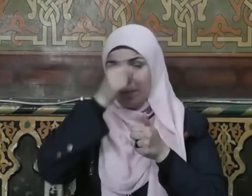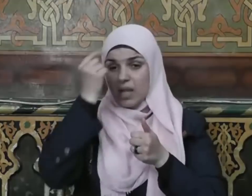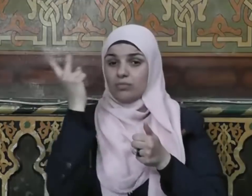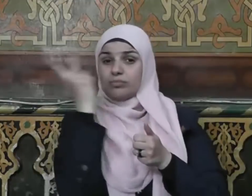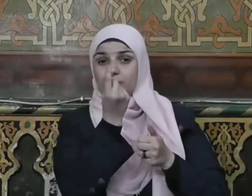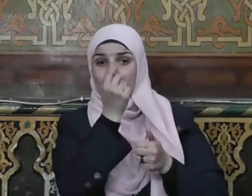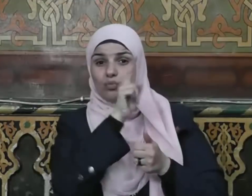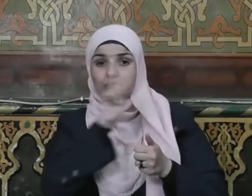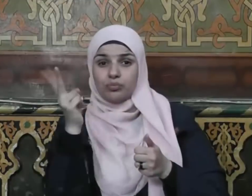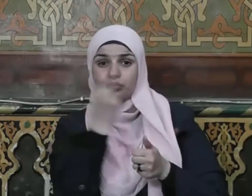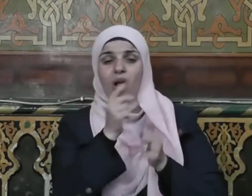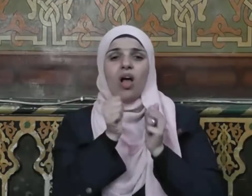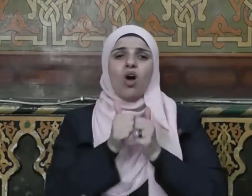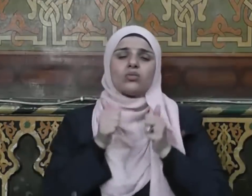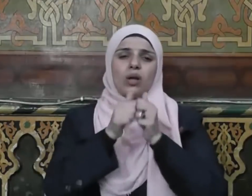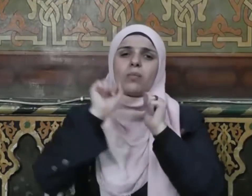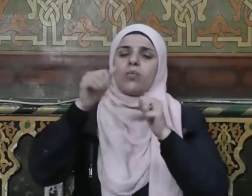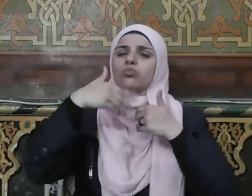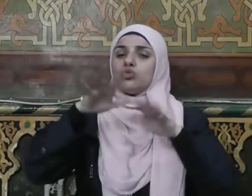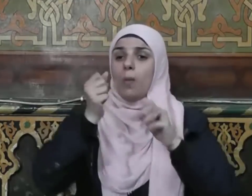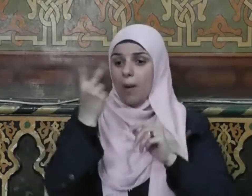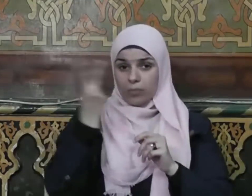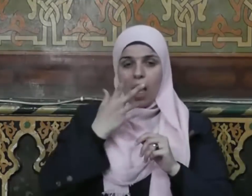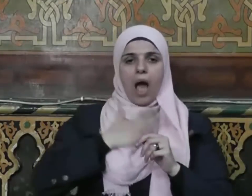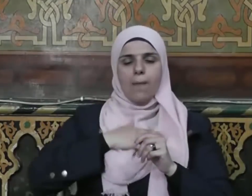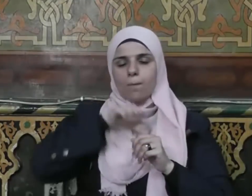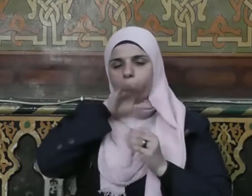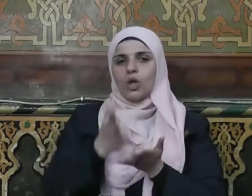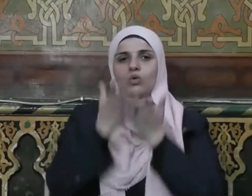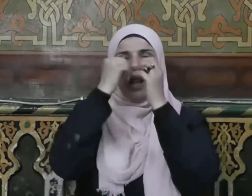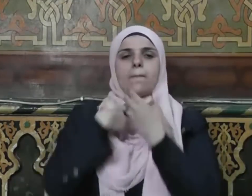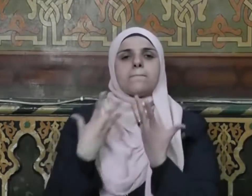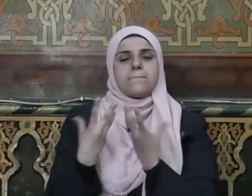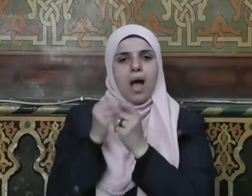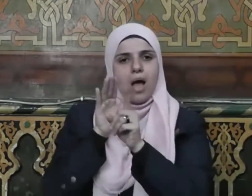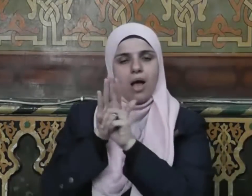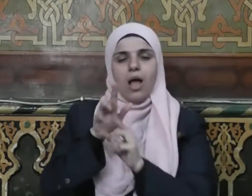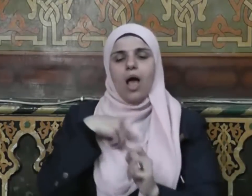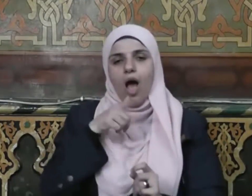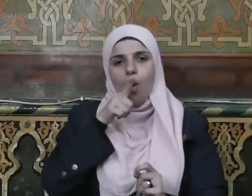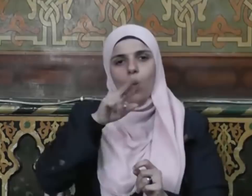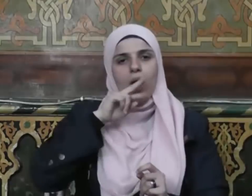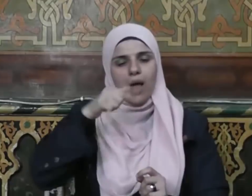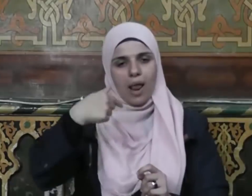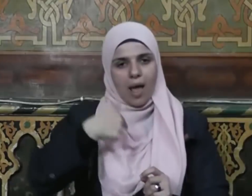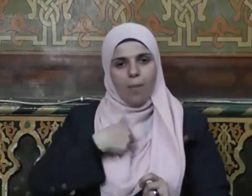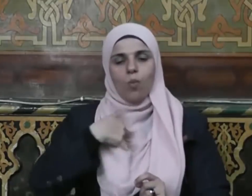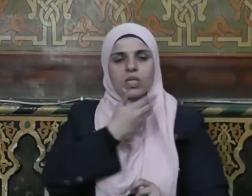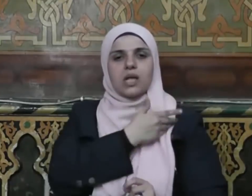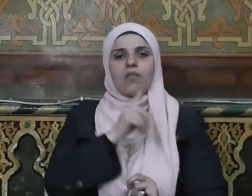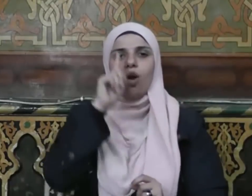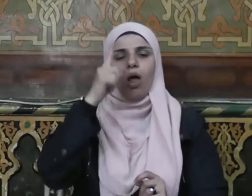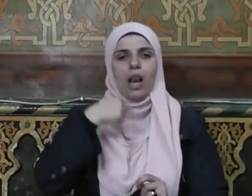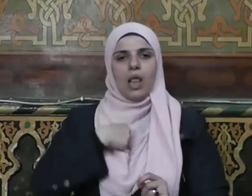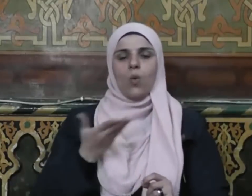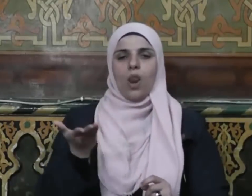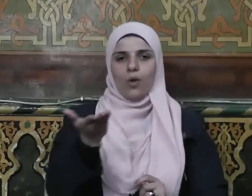دينا أو ضياعا فإلي وعلي أقول قولي هذا وأستغفر الله لي ولكم